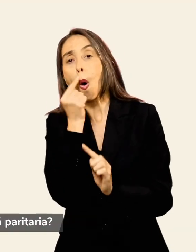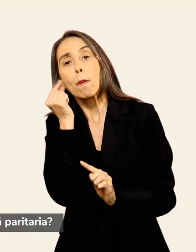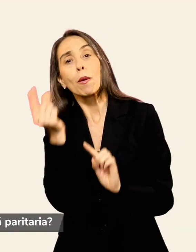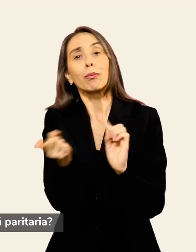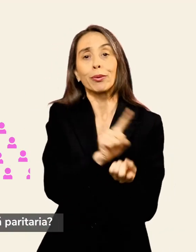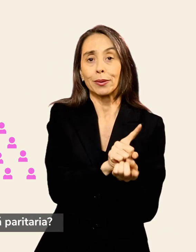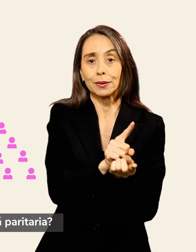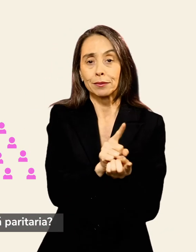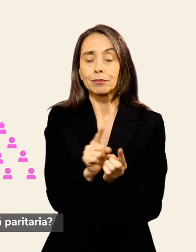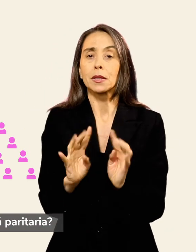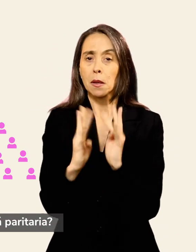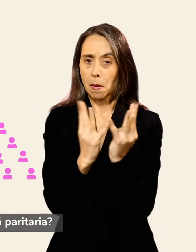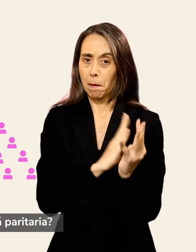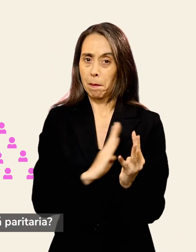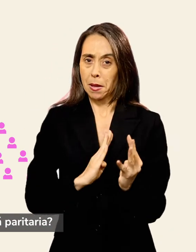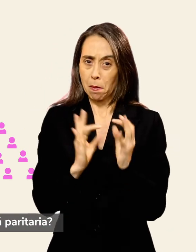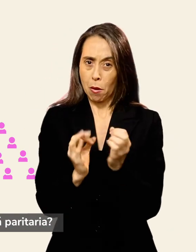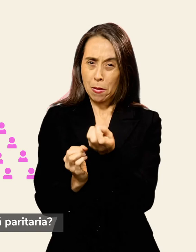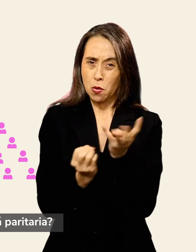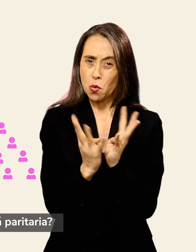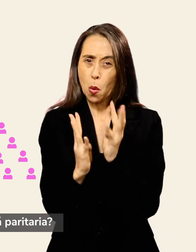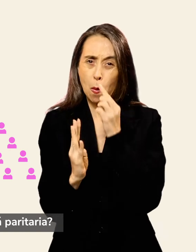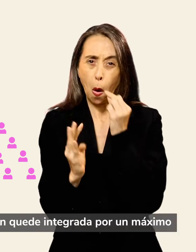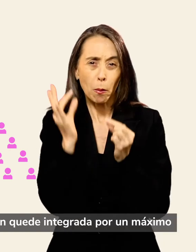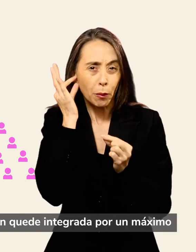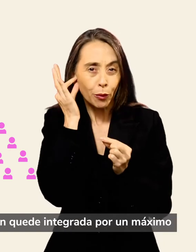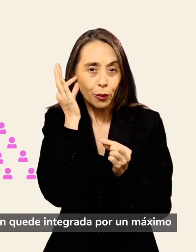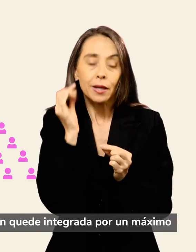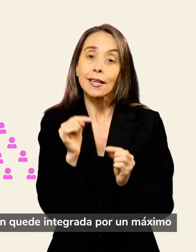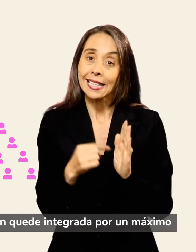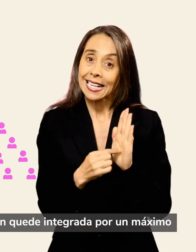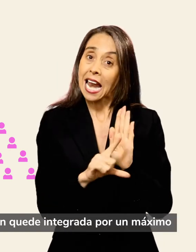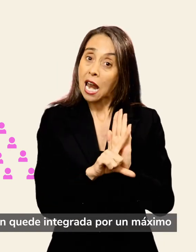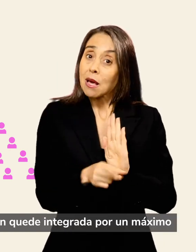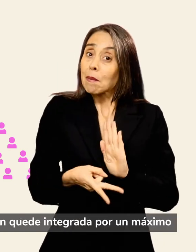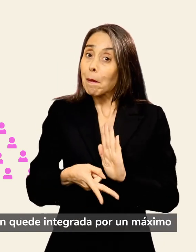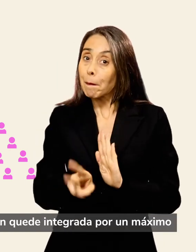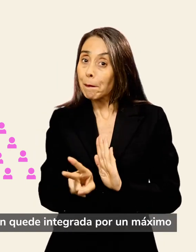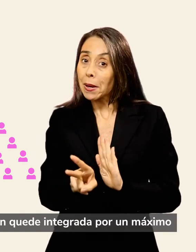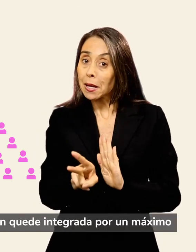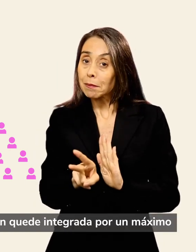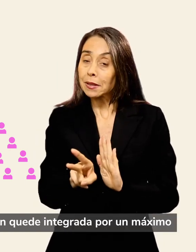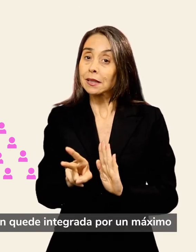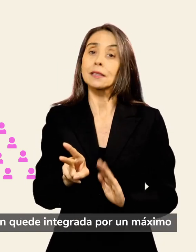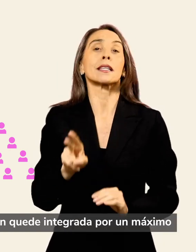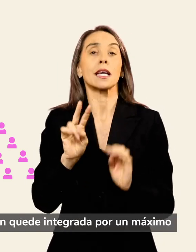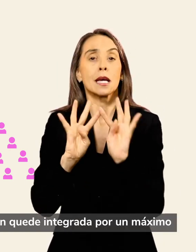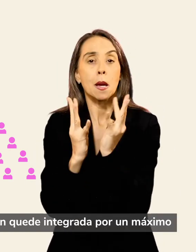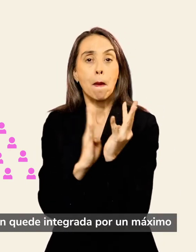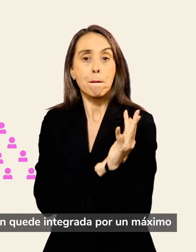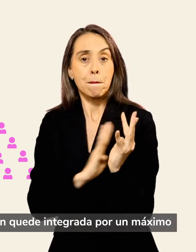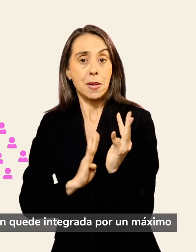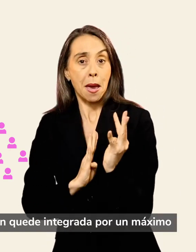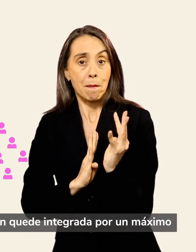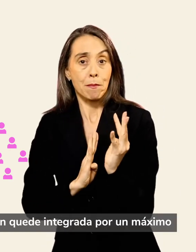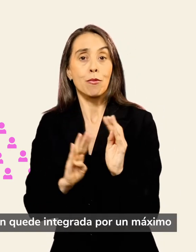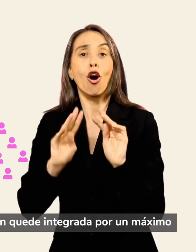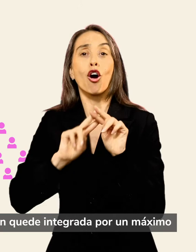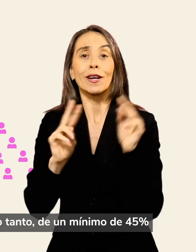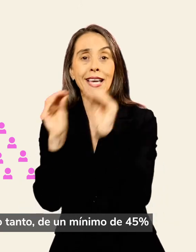¿La Convención será paritaria? Este mecanismo permitirá que la Convención quede integrada por un máximo de